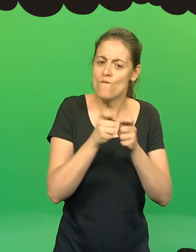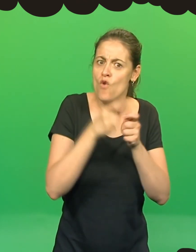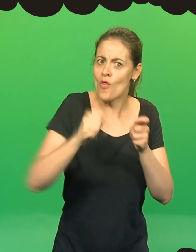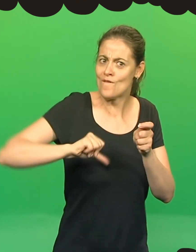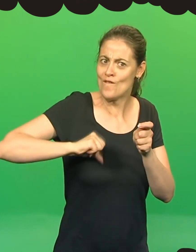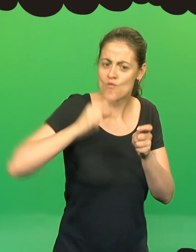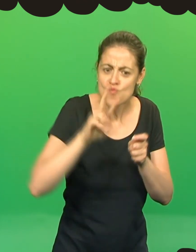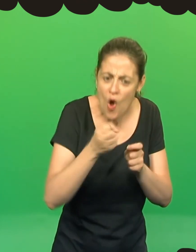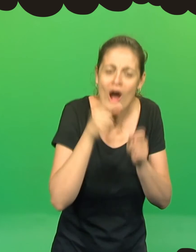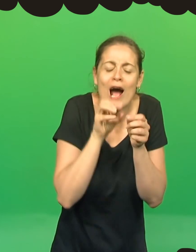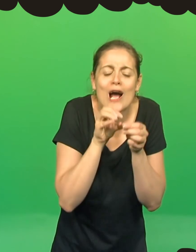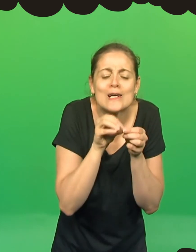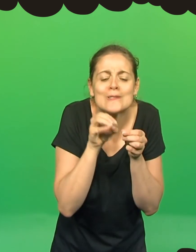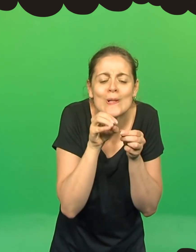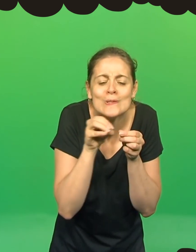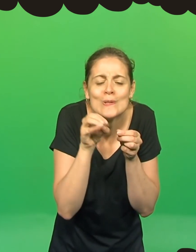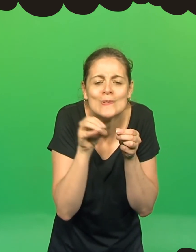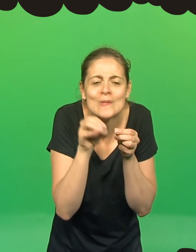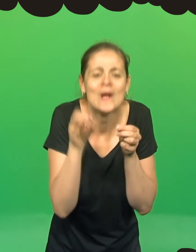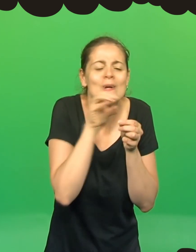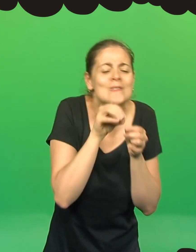comeram uma folha verde para curar a dor de barriga.